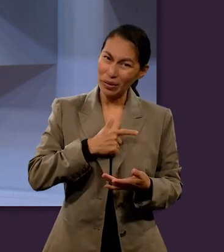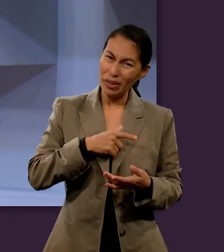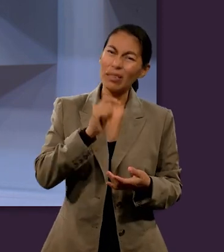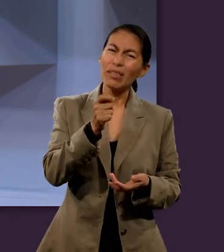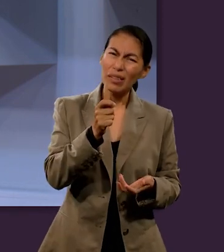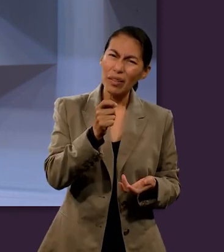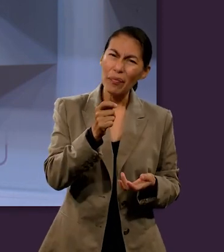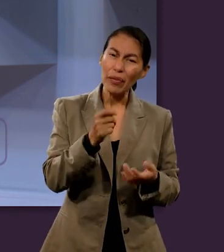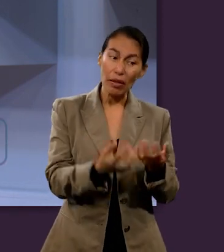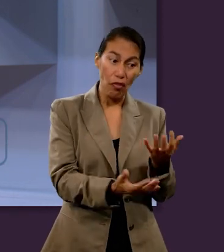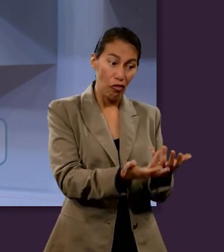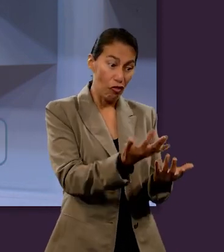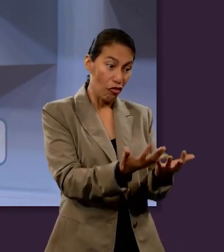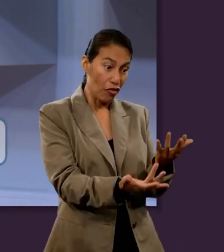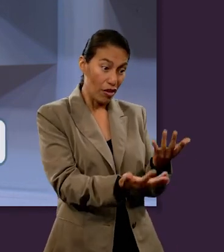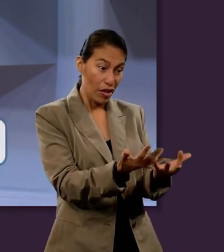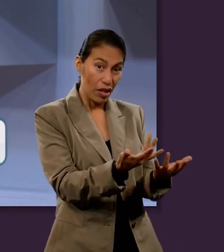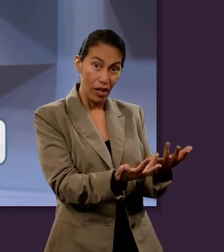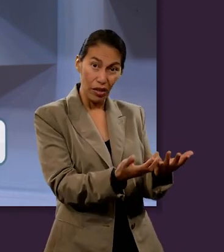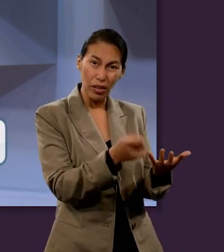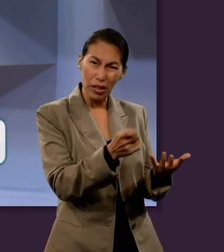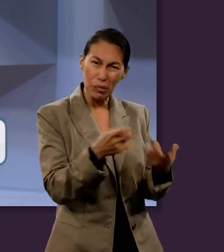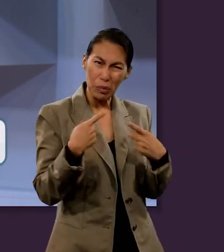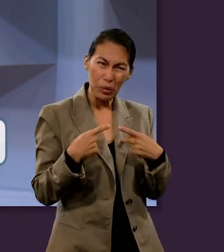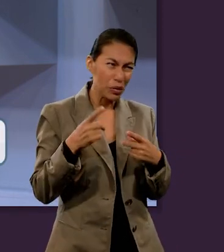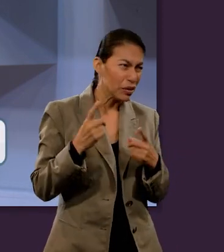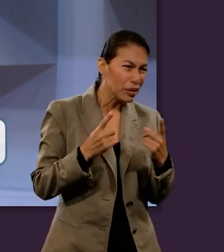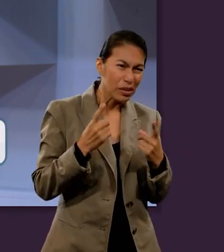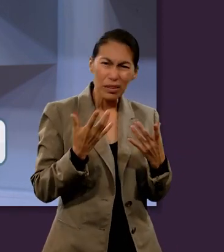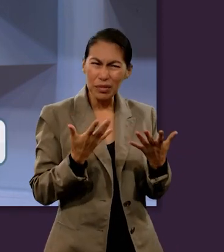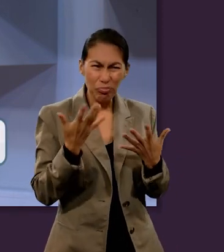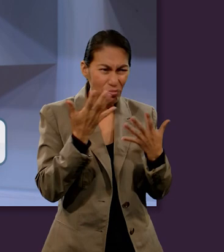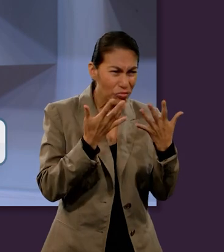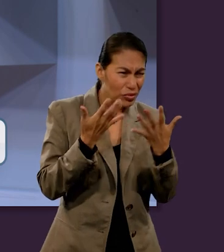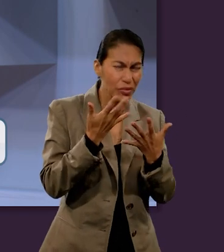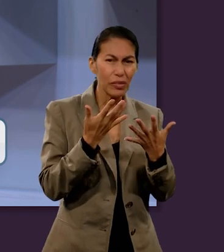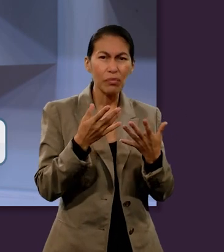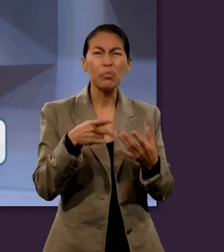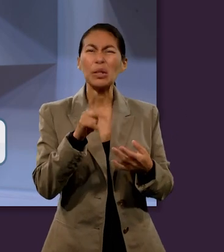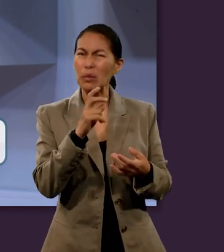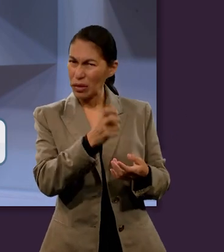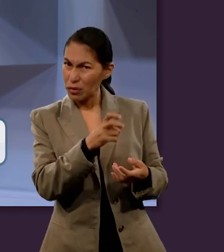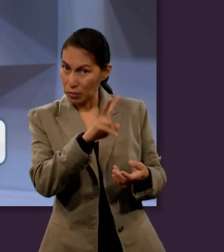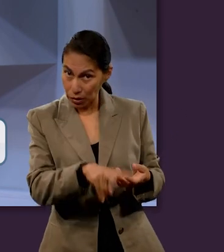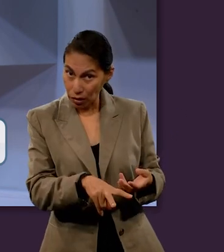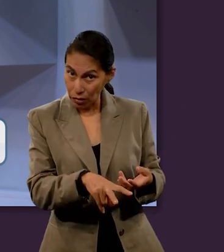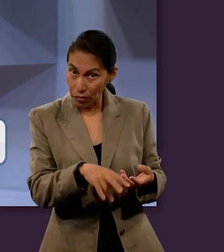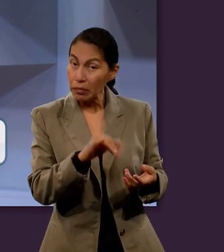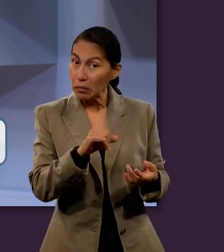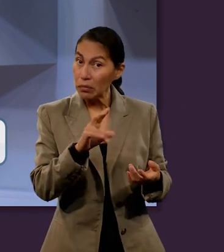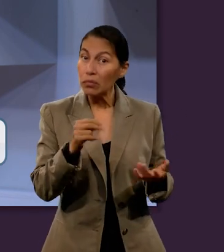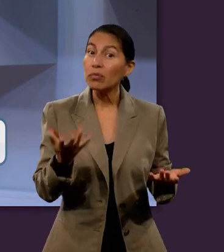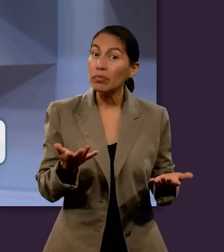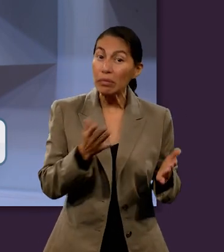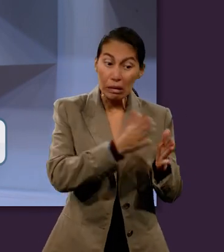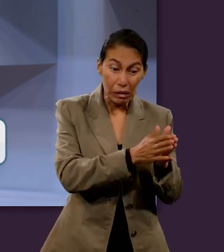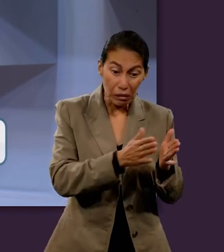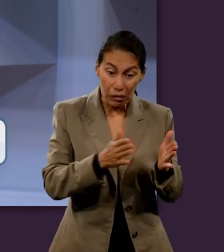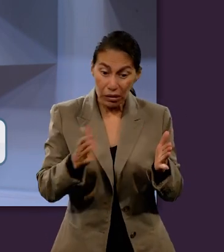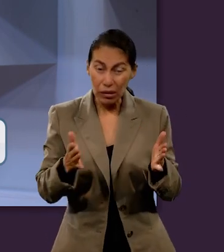el tema del infierno es un tema lleno de intriga. Sin embargo, ¿qué hay de cierto en todo lo que se ha escrito desde entonces? ¿Qué tiene la